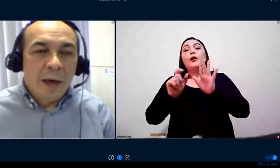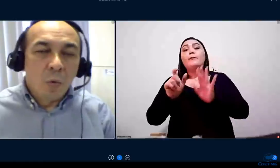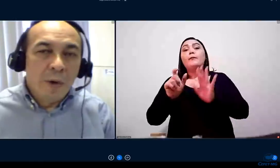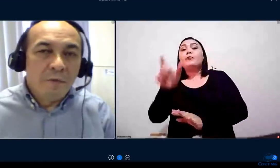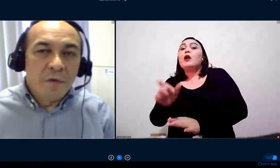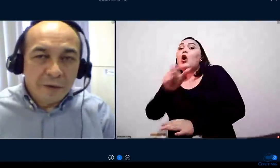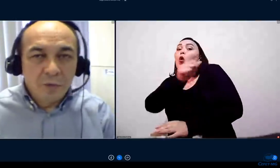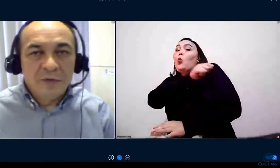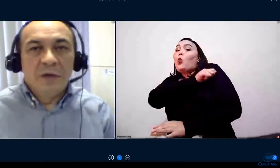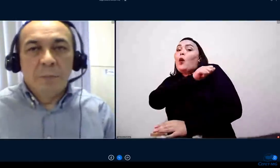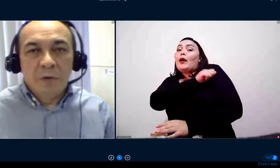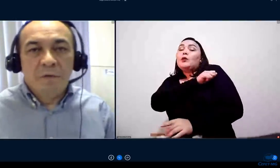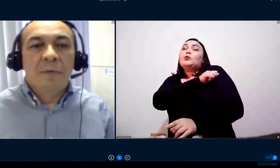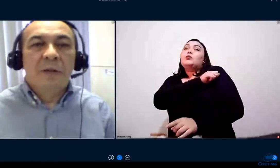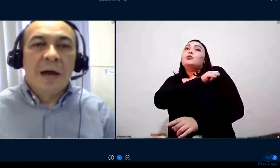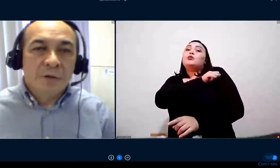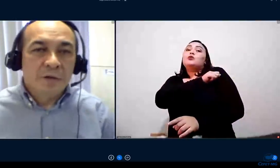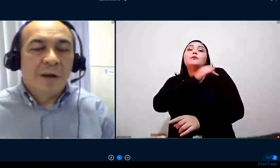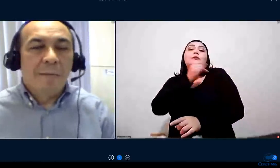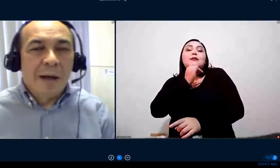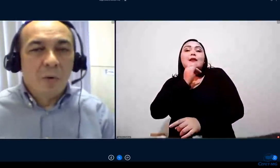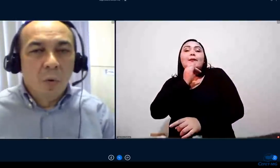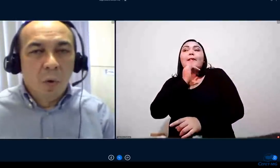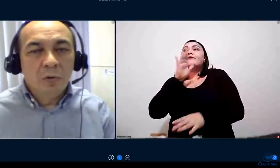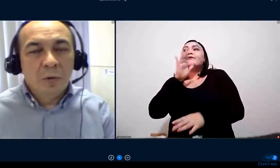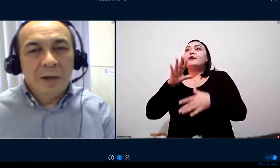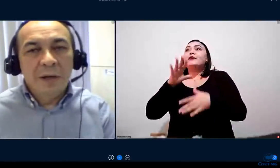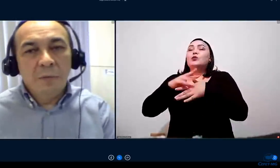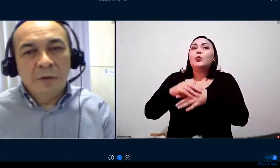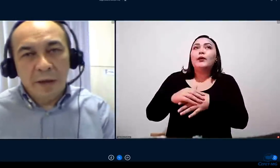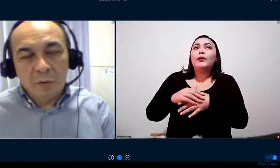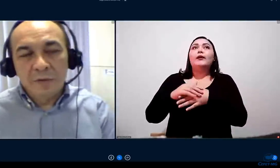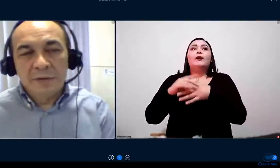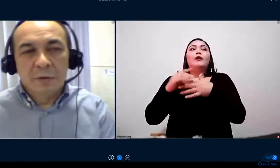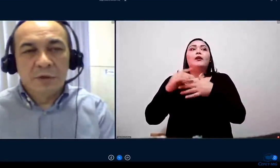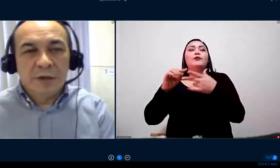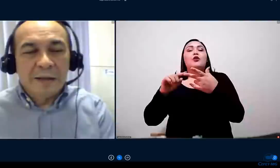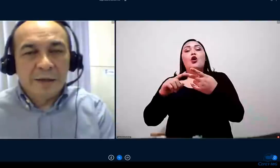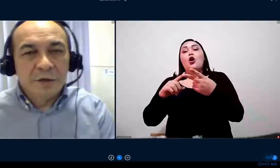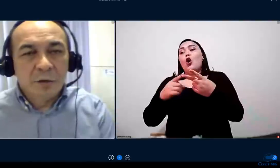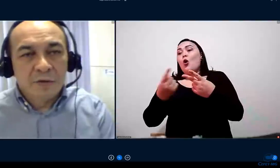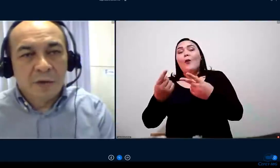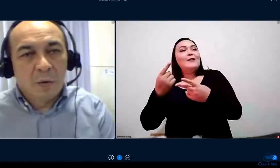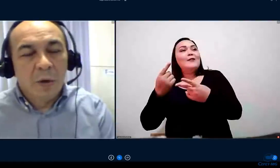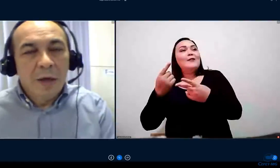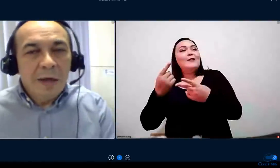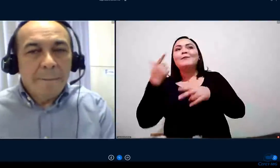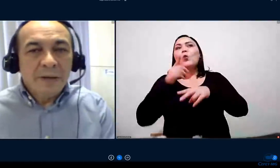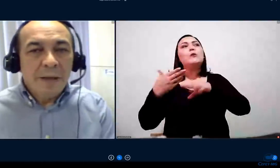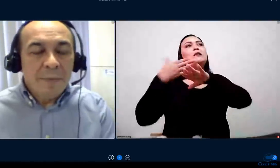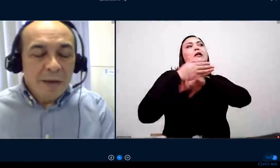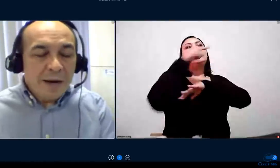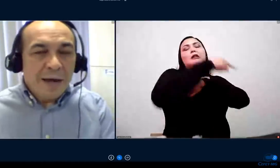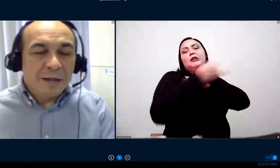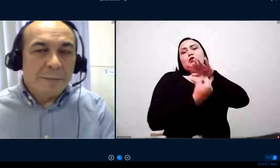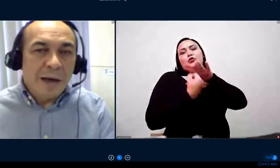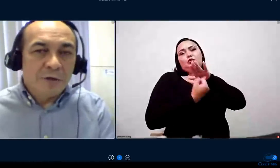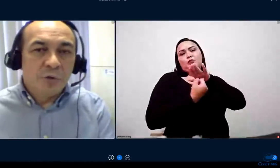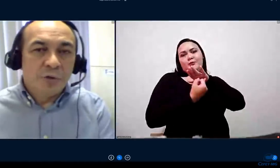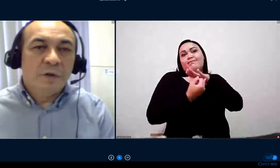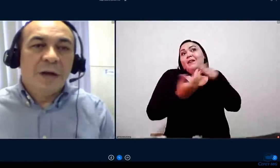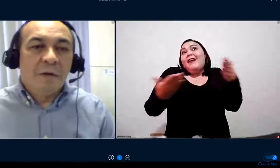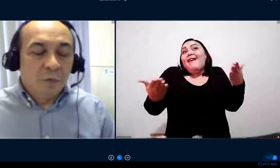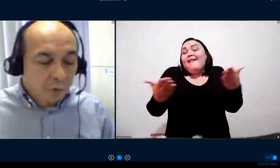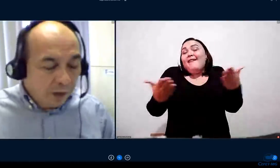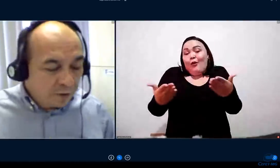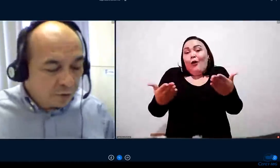algum evento, seja por enfermidade de trabalho ou outro, ele não tem a condição de chegar até a instituição. E a pandemia, nada mais